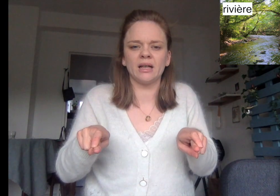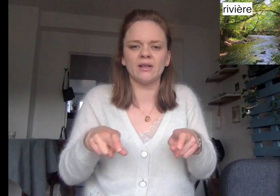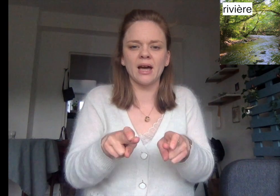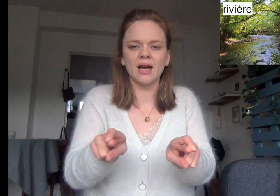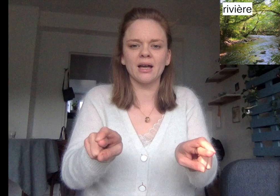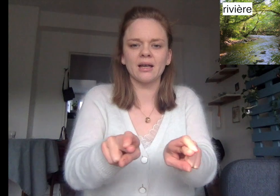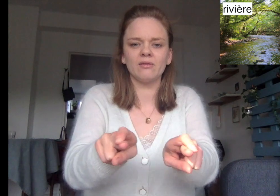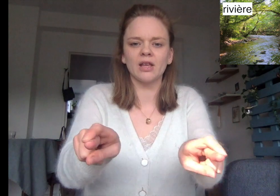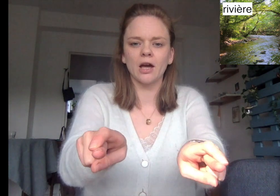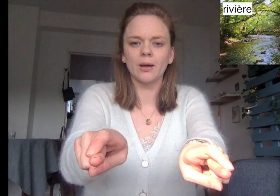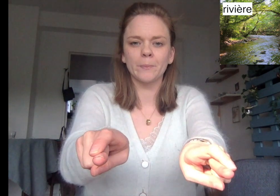rivière.